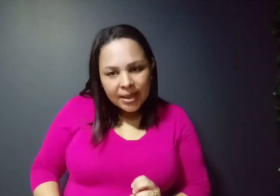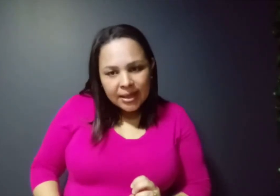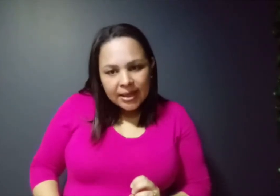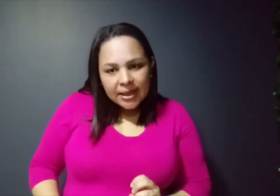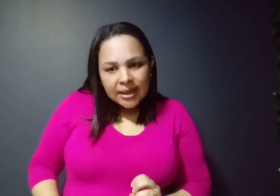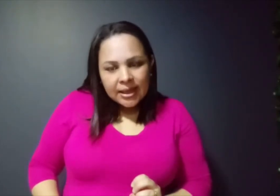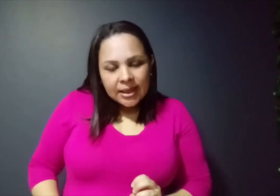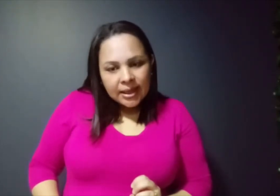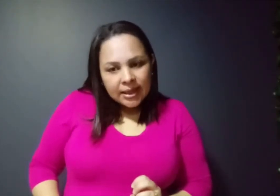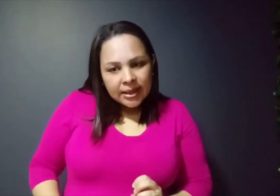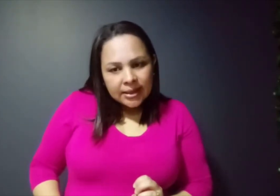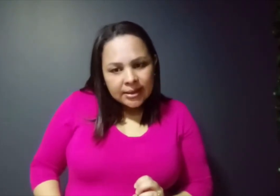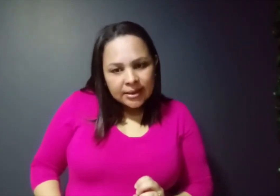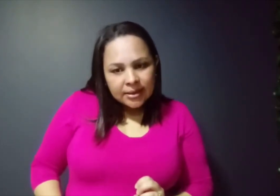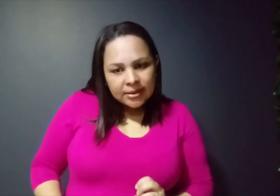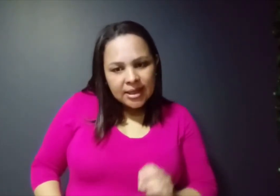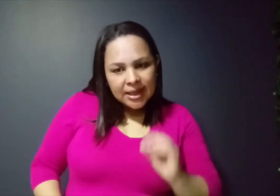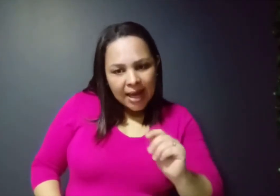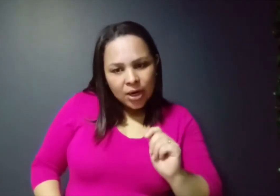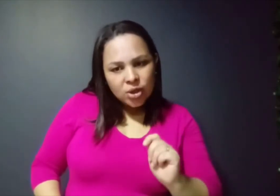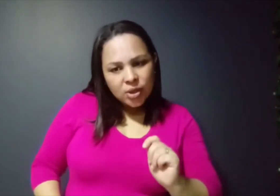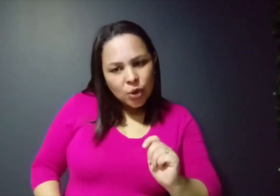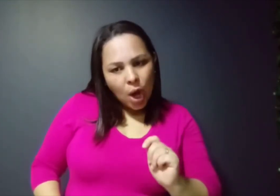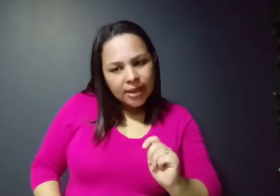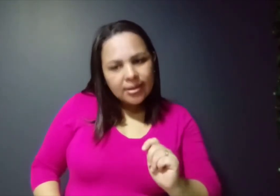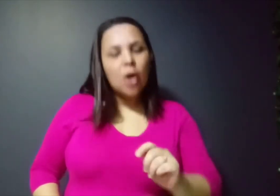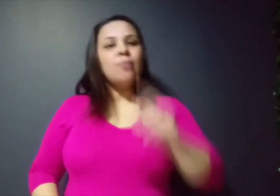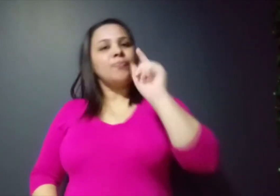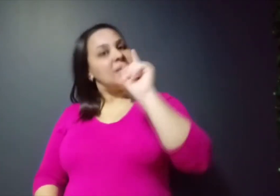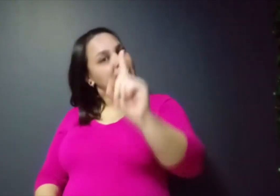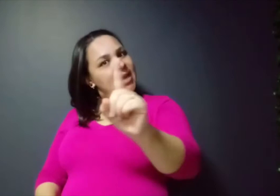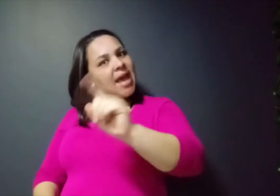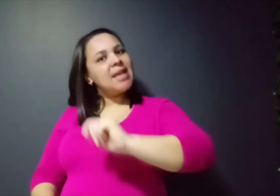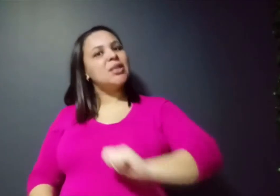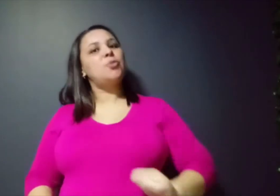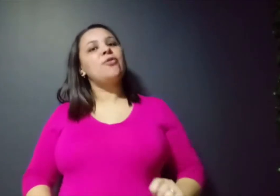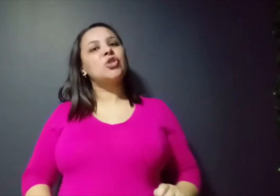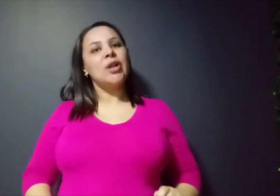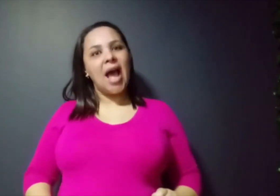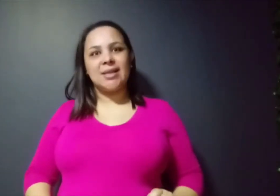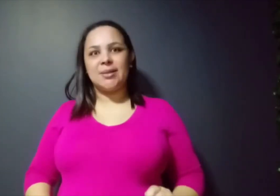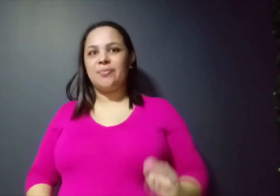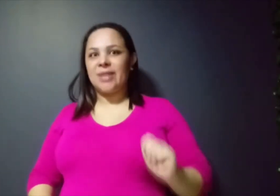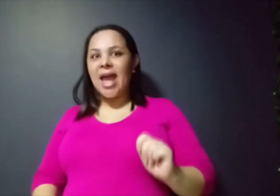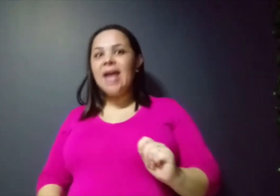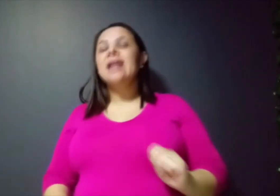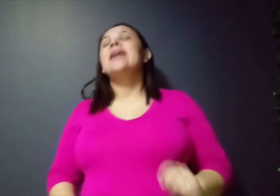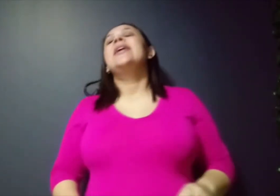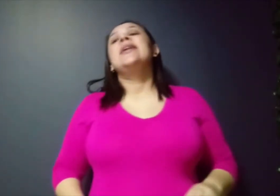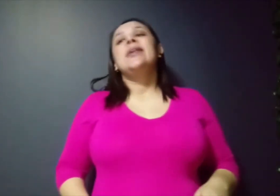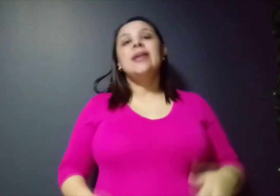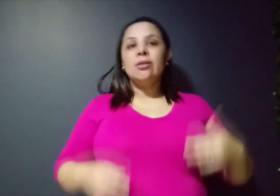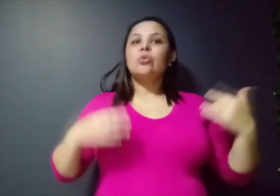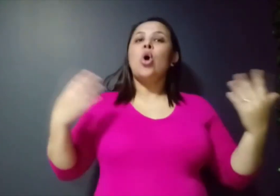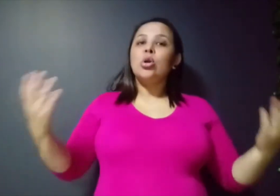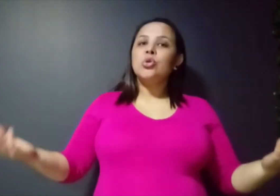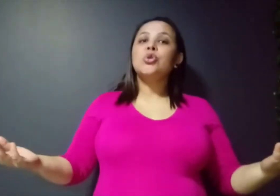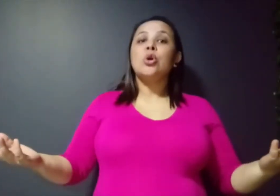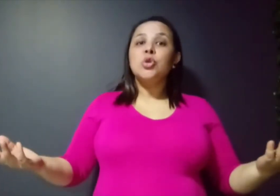lá na nossa escola, então, seria esses profissionais, né, e todos os outros